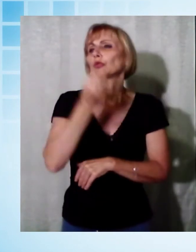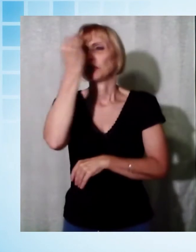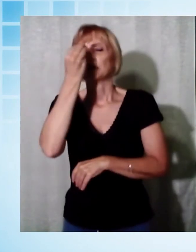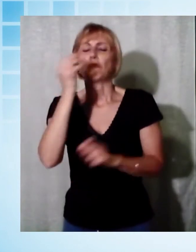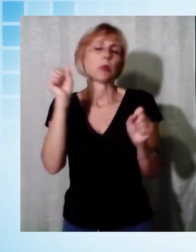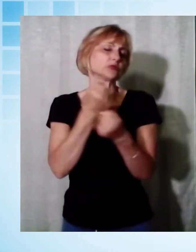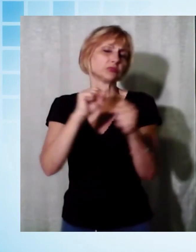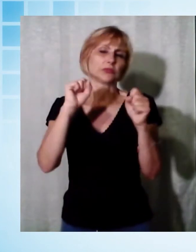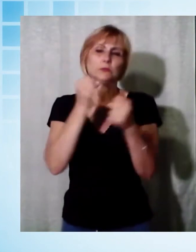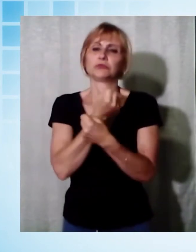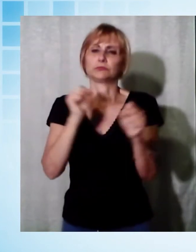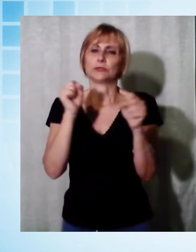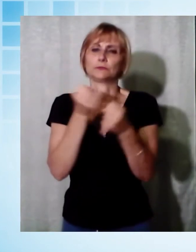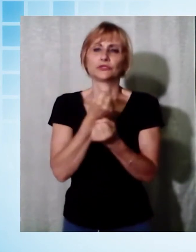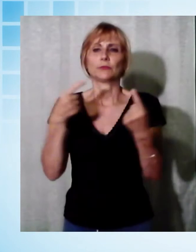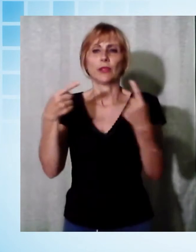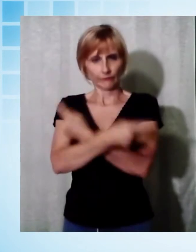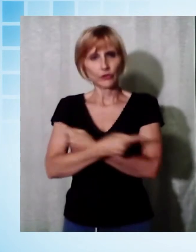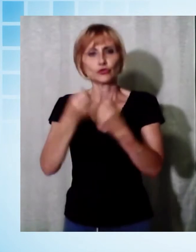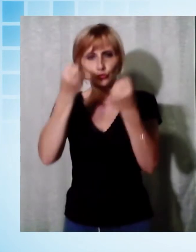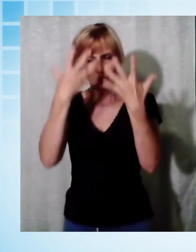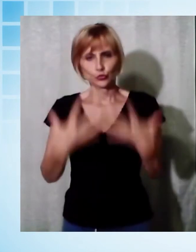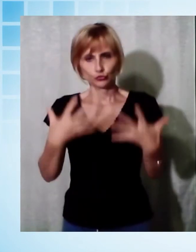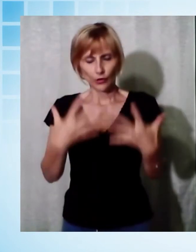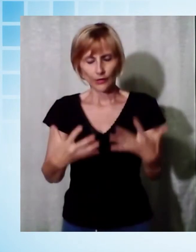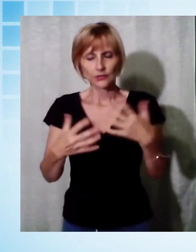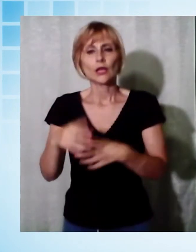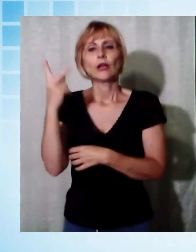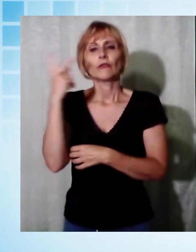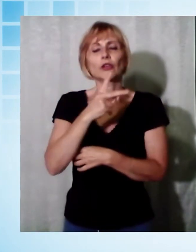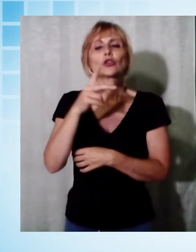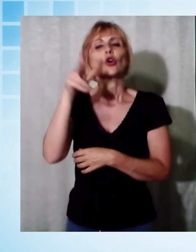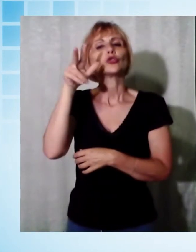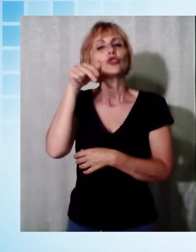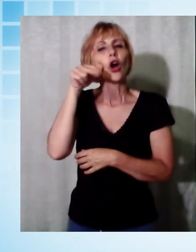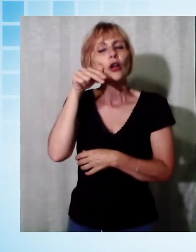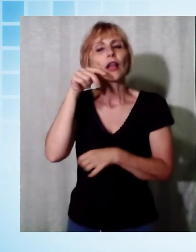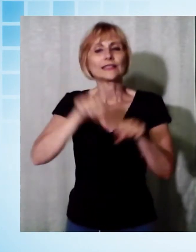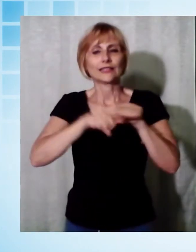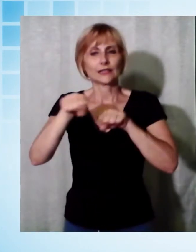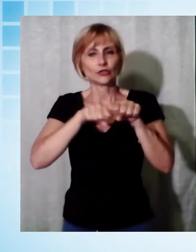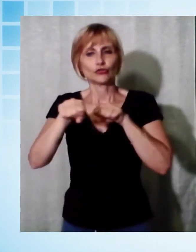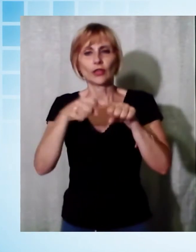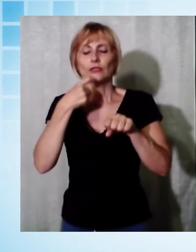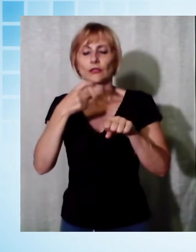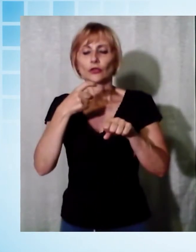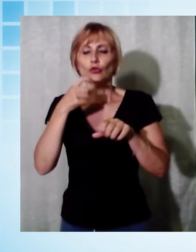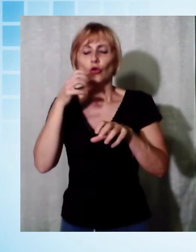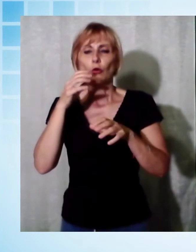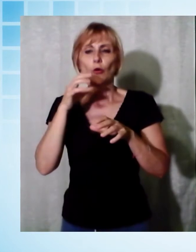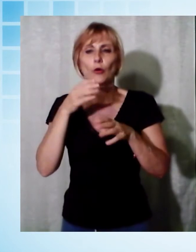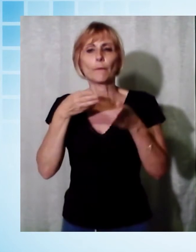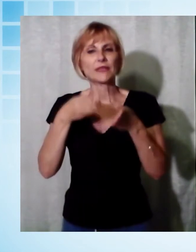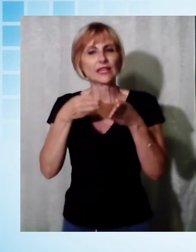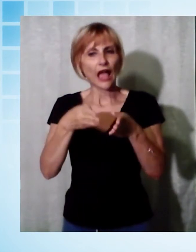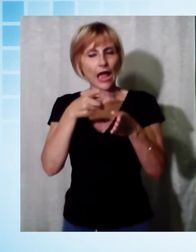presa di posizione della stessa dirigente Donatella Guaribossi, che addirittura ha minacciato lo sciopero e comunque si è detta non